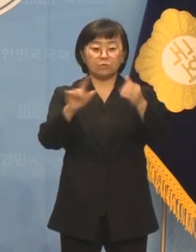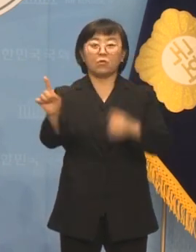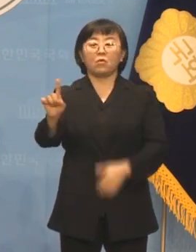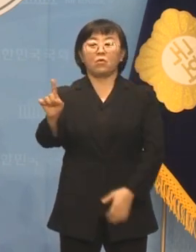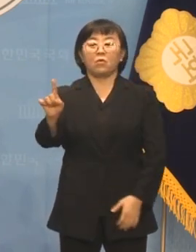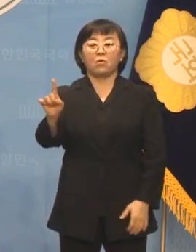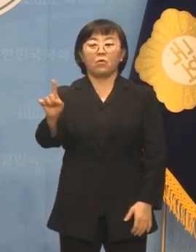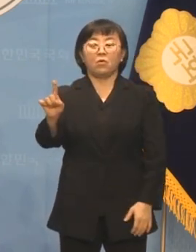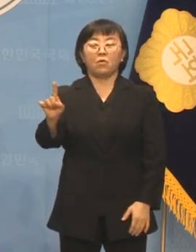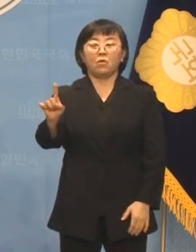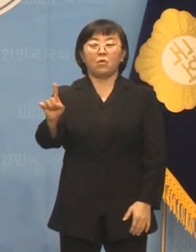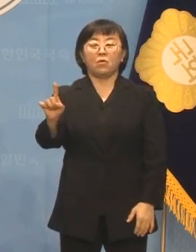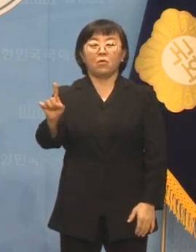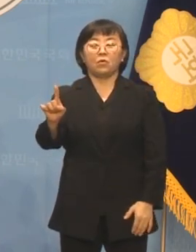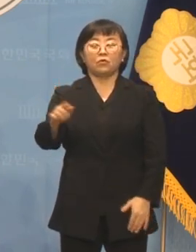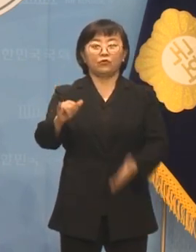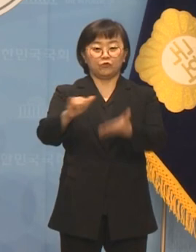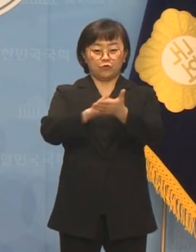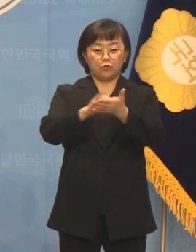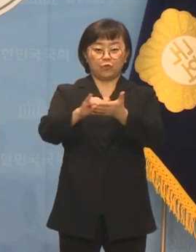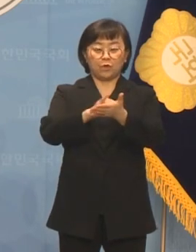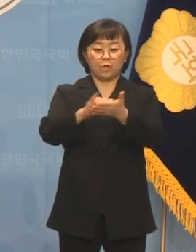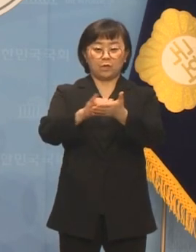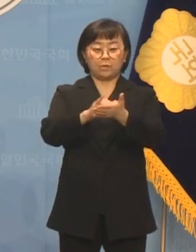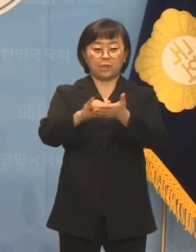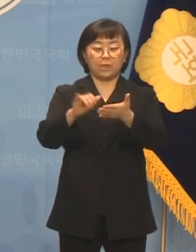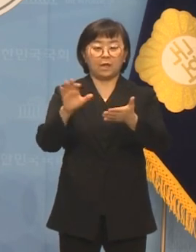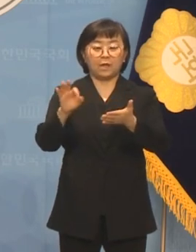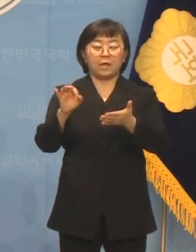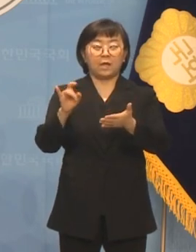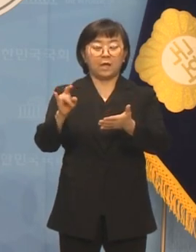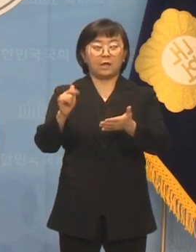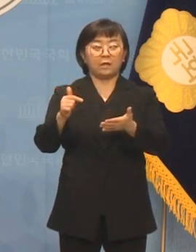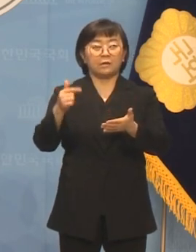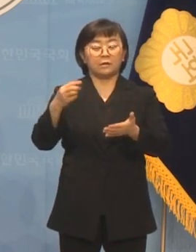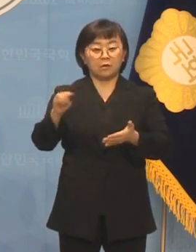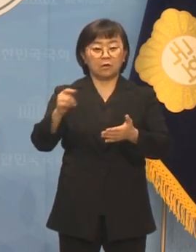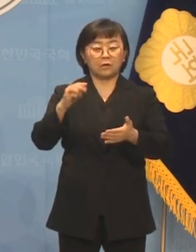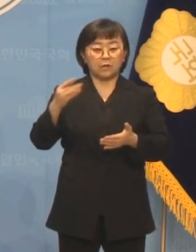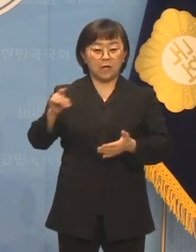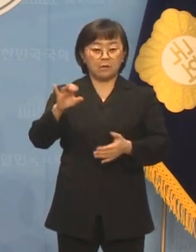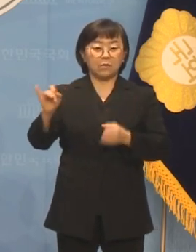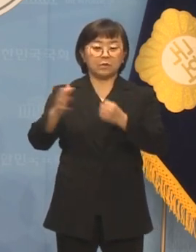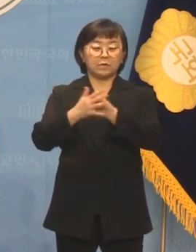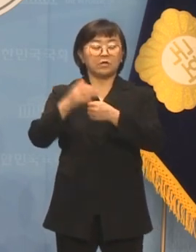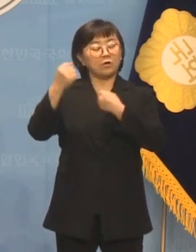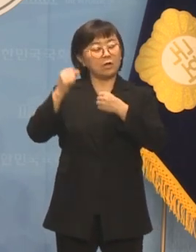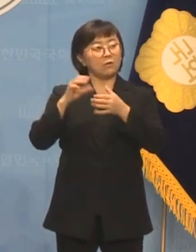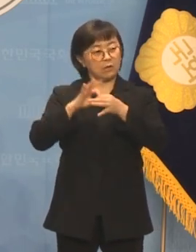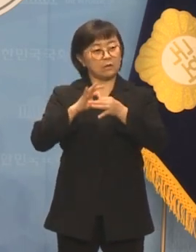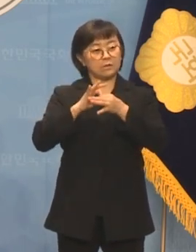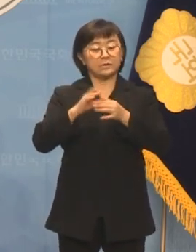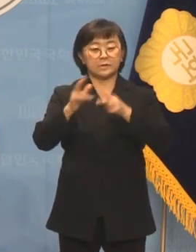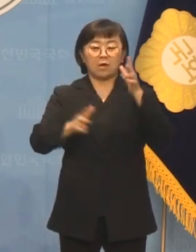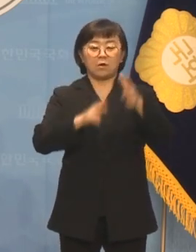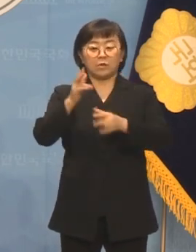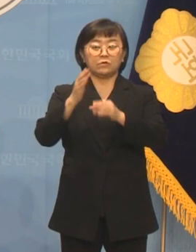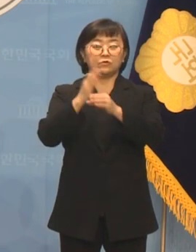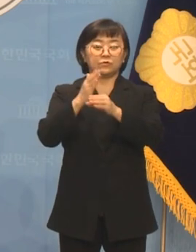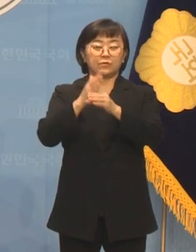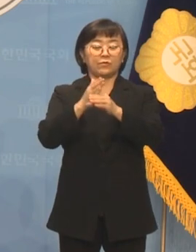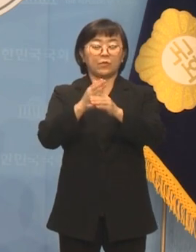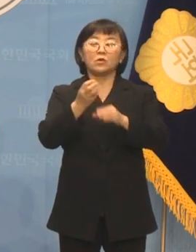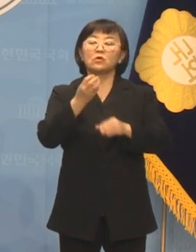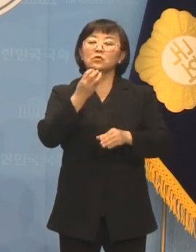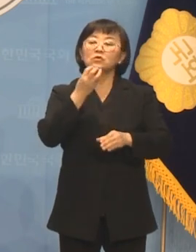것은 바로 뉴욕이 엔터테인먼트 산업의 중심지라는 것입니다. 미국은 수도